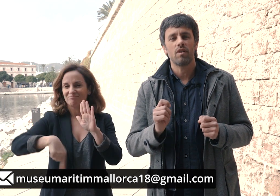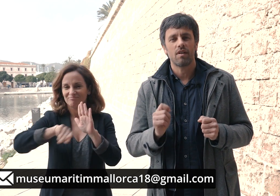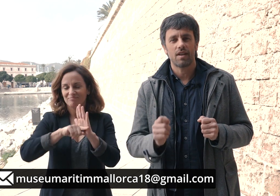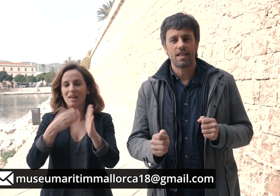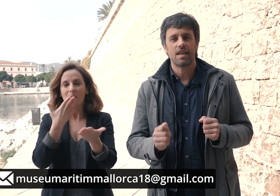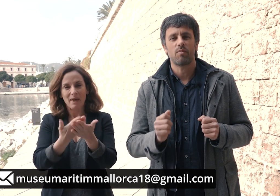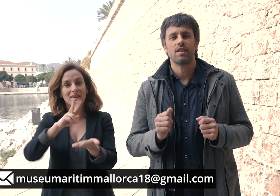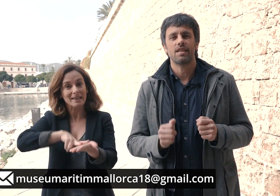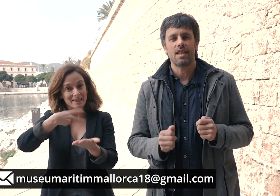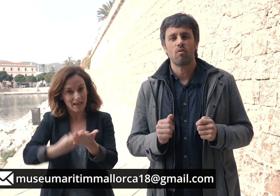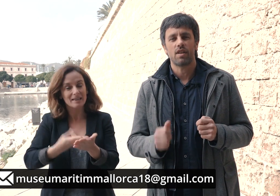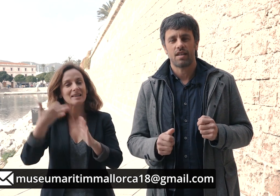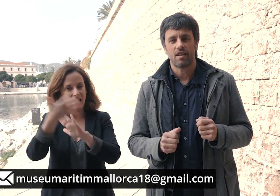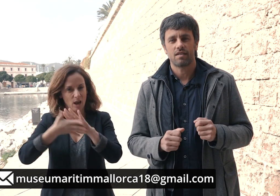intèrpret de llengua de signes.